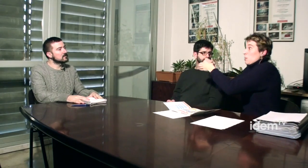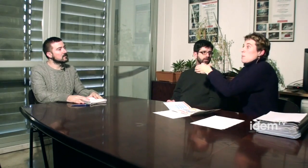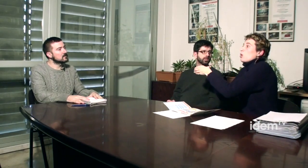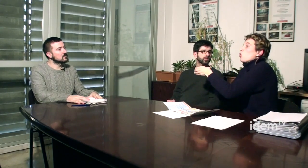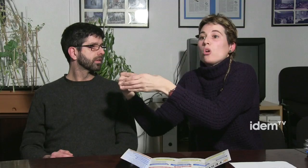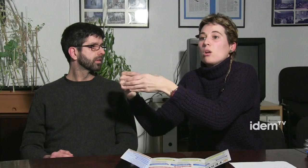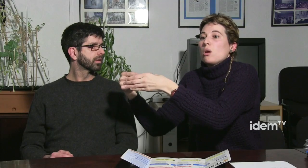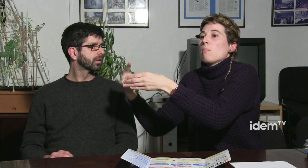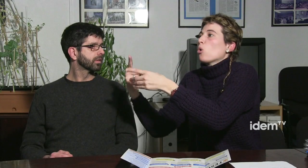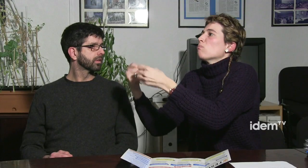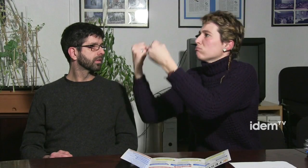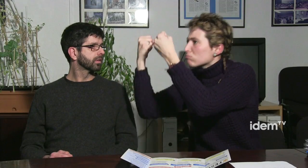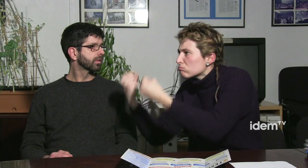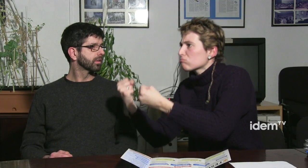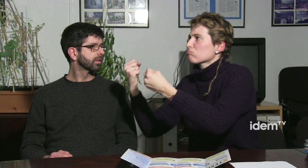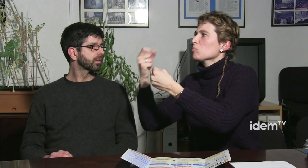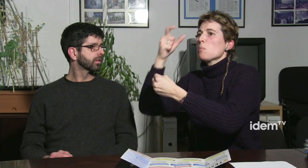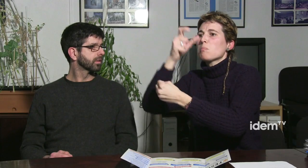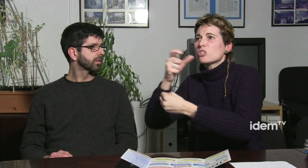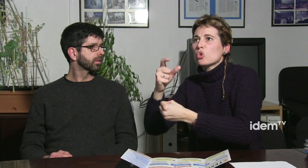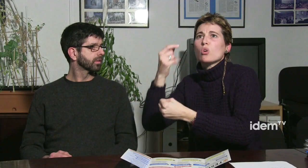Ell també participava però...